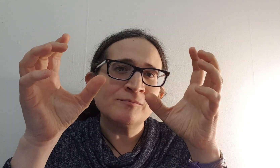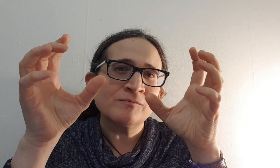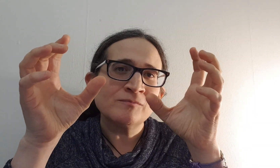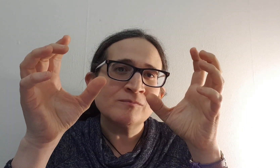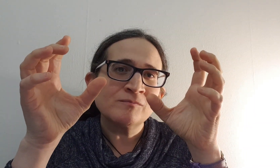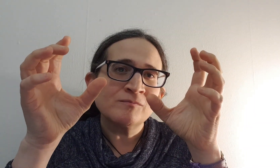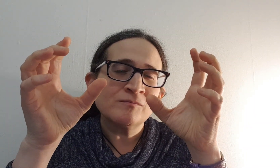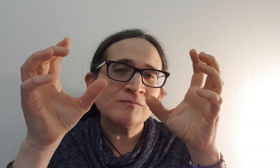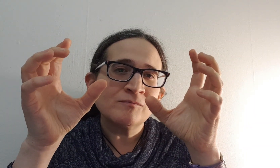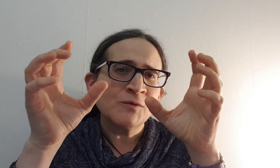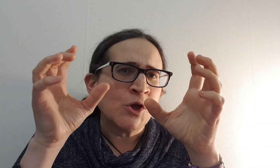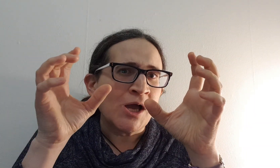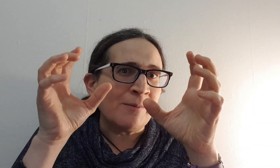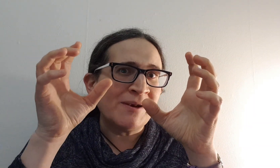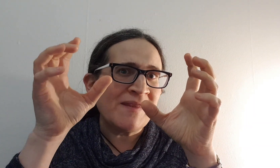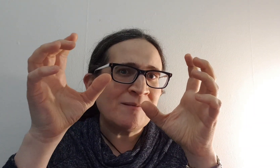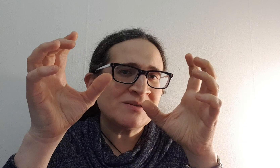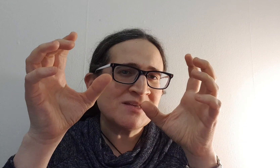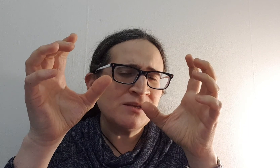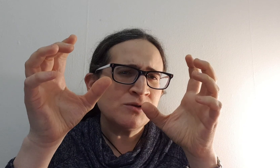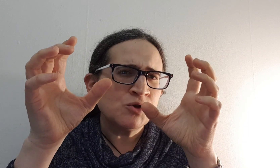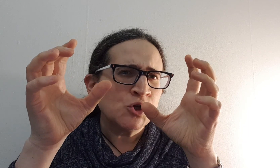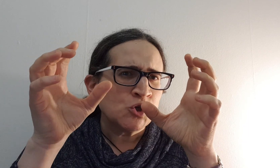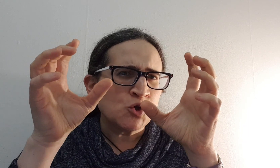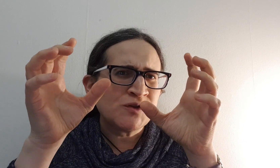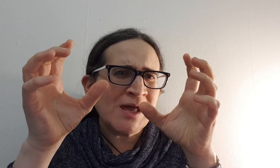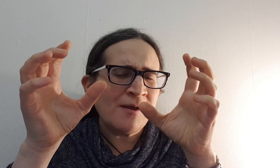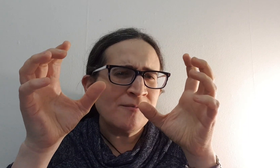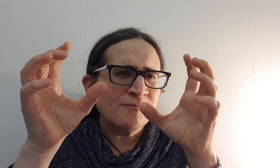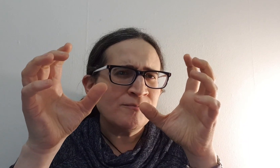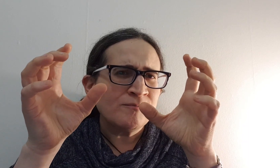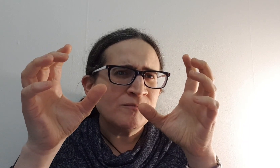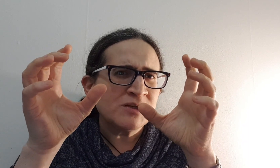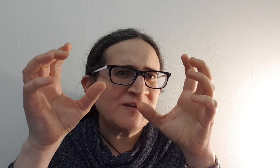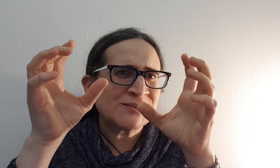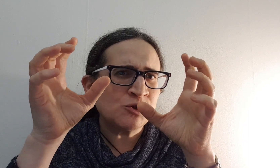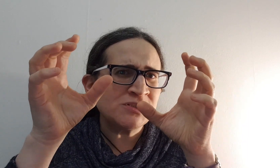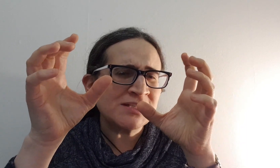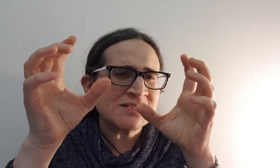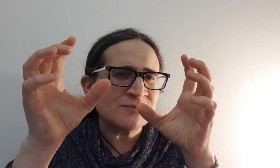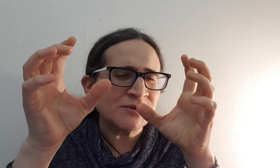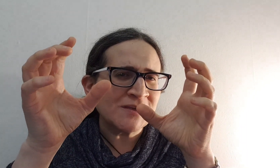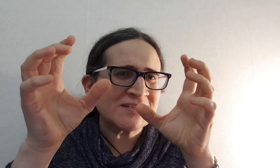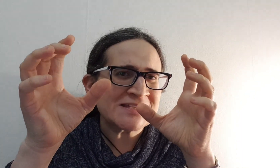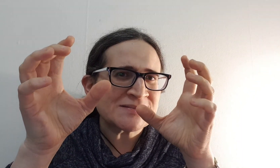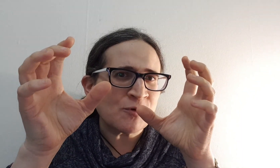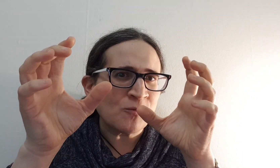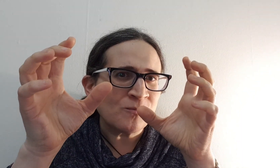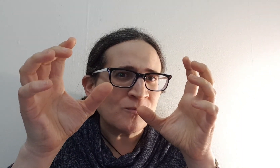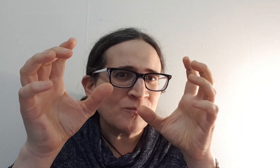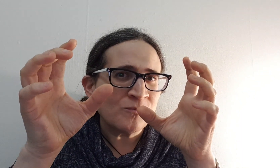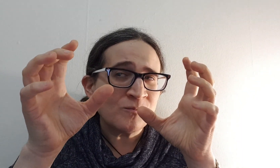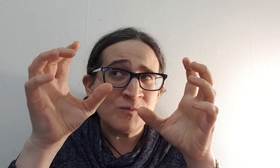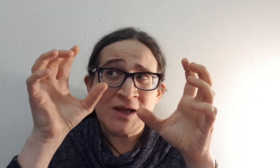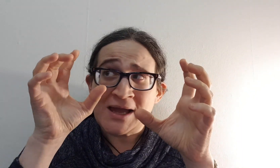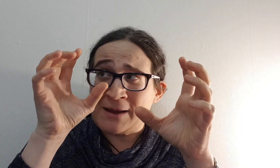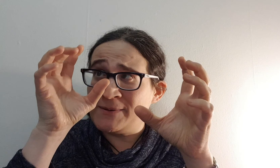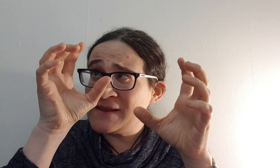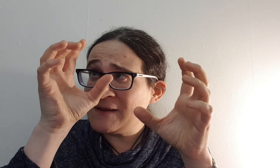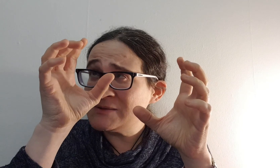הבן אדם הזה יודע לבטות את עצמו הבן אדם